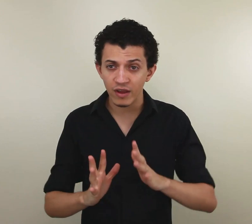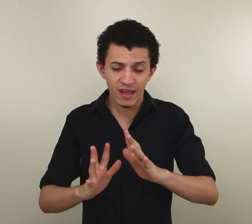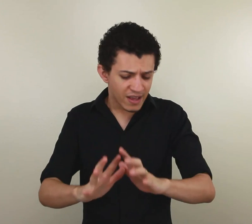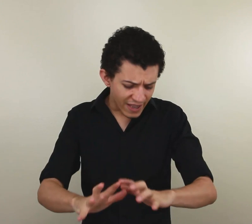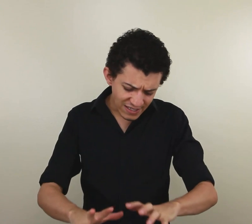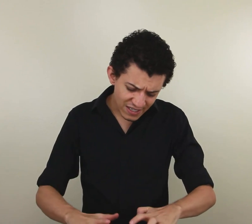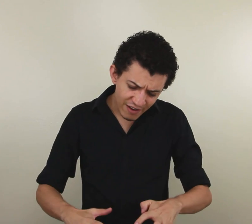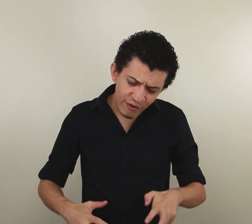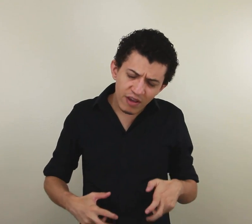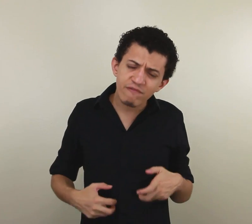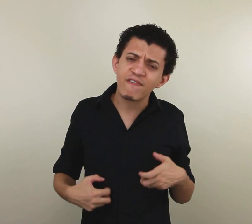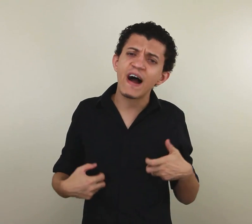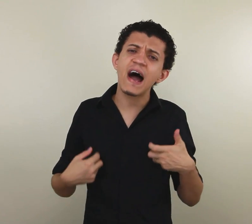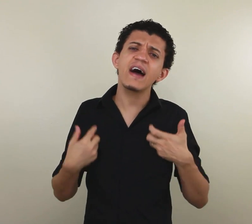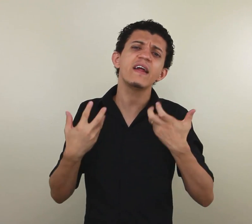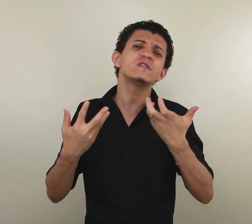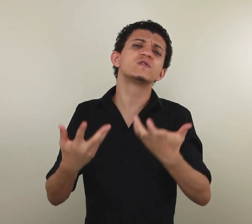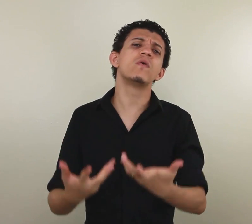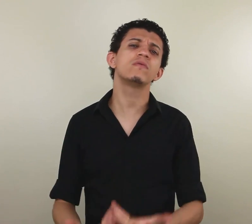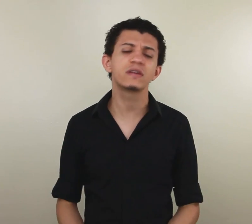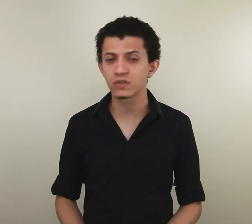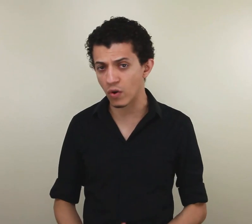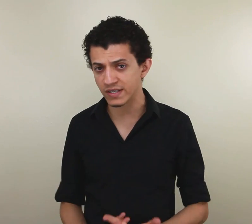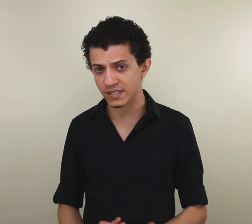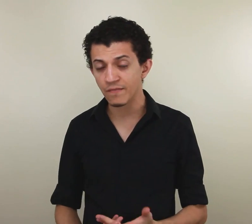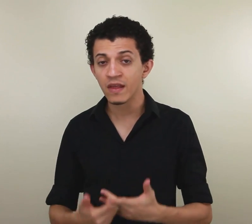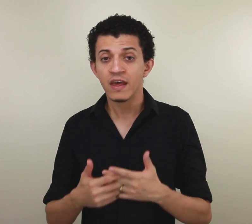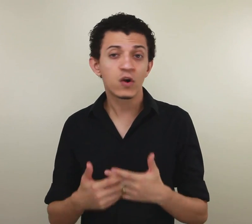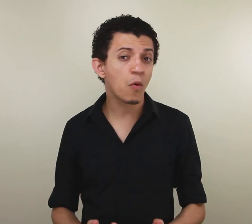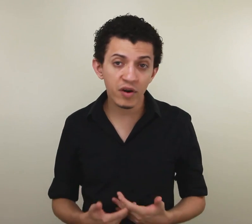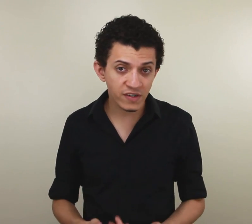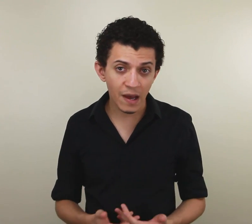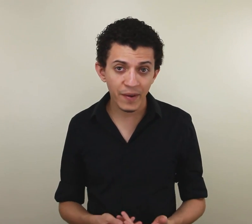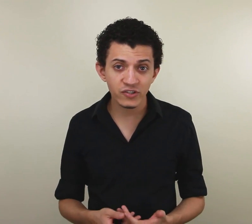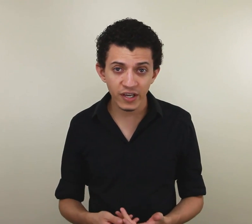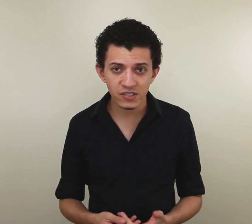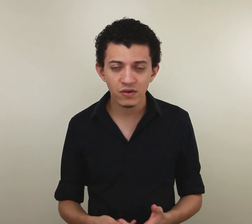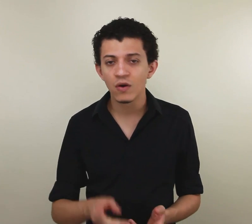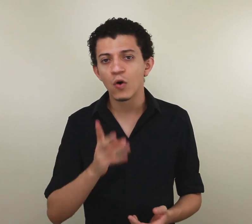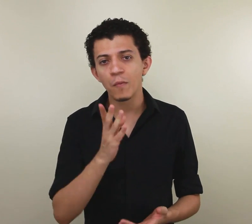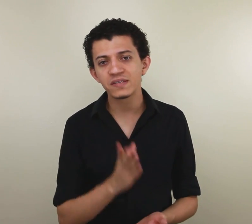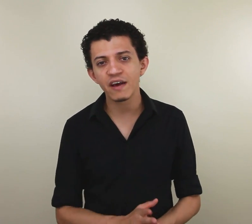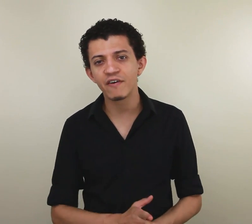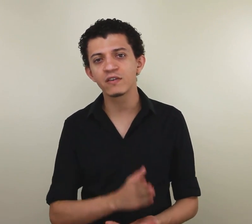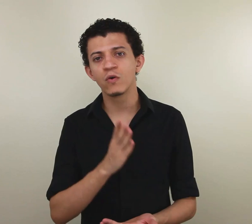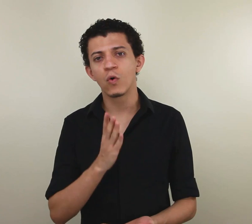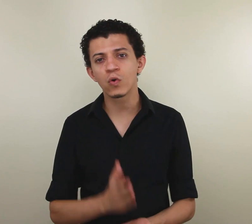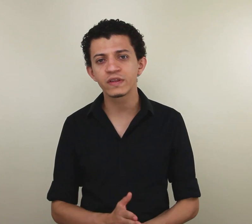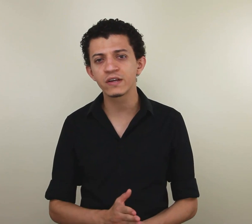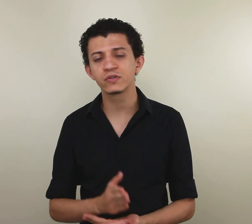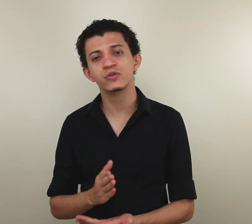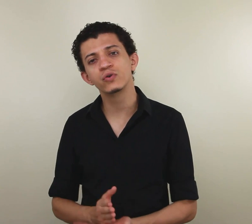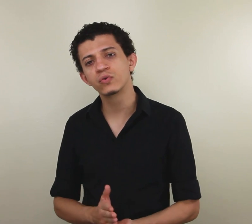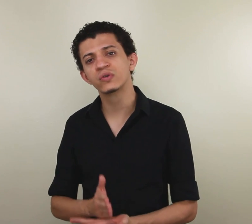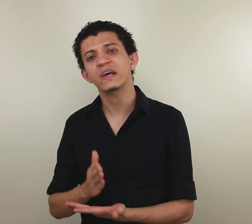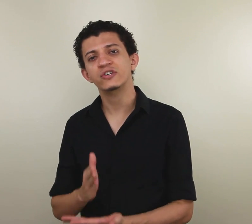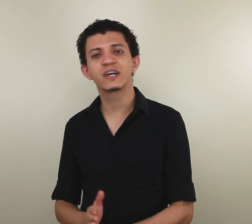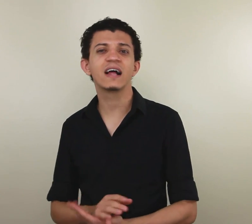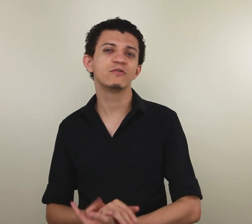que eles signifiquem várias outras coisas. E como que você aprende isso? Observando o contexto de uso de cada um